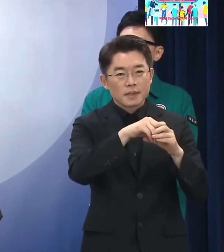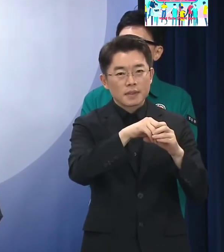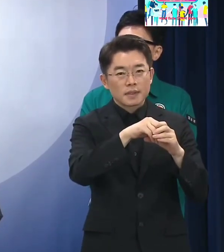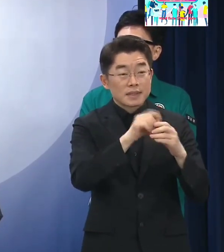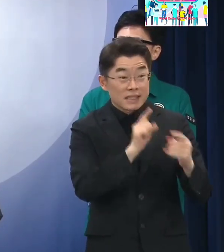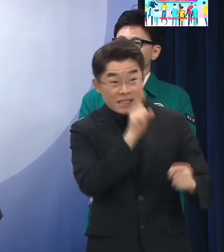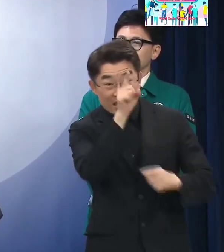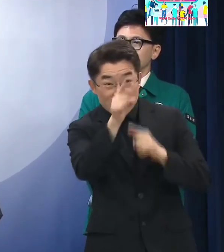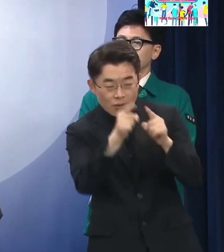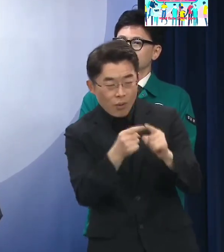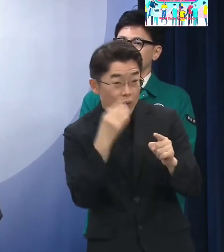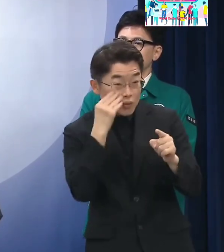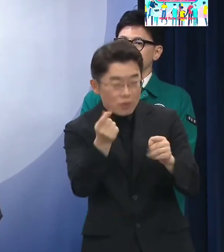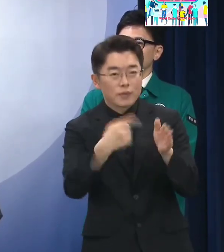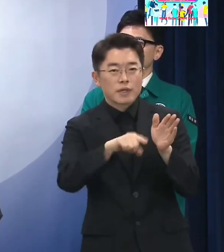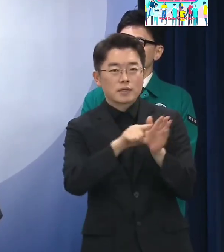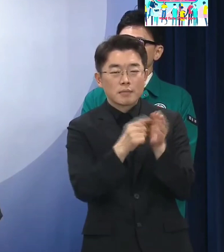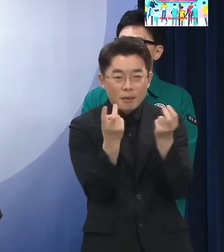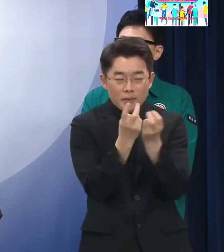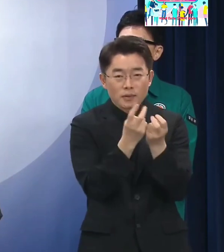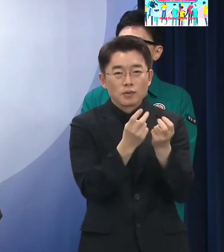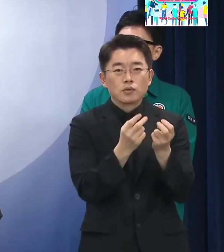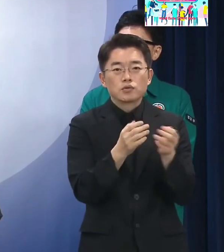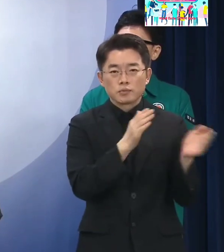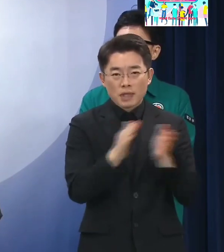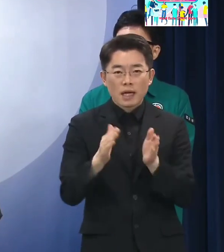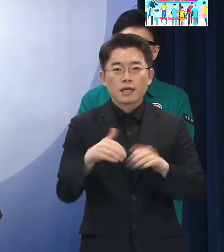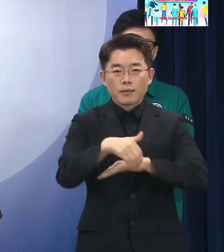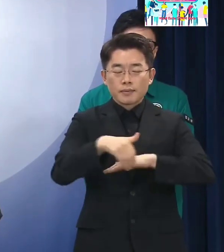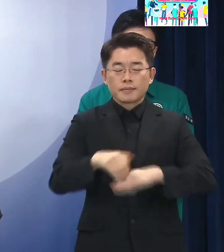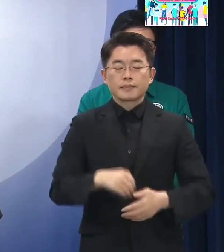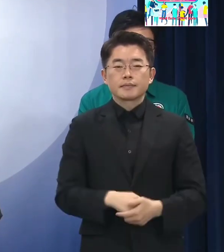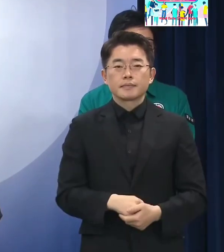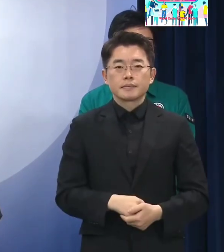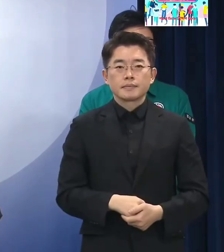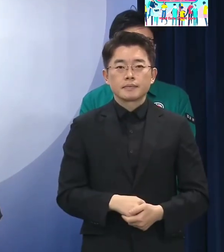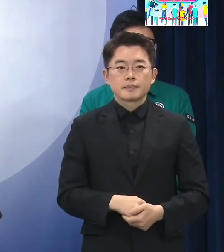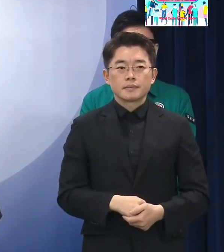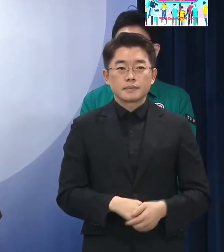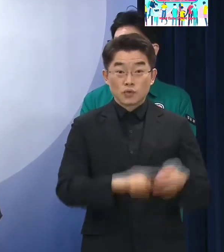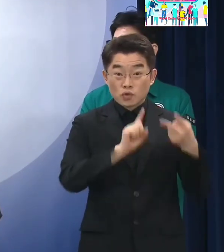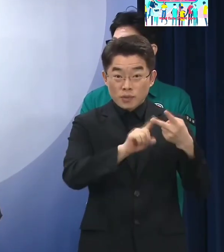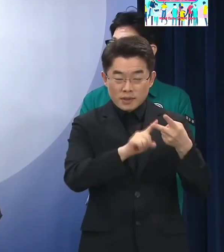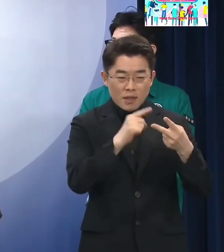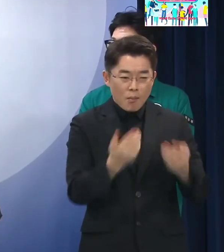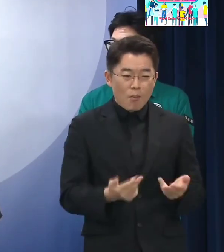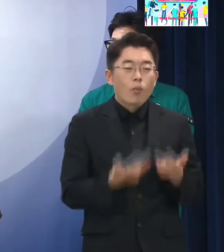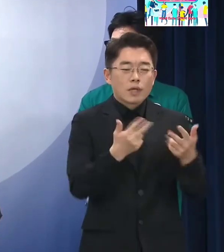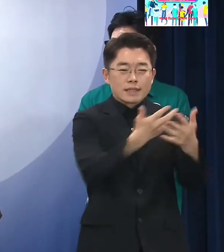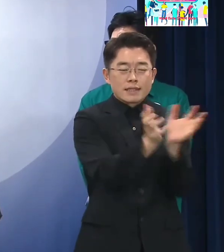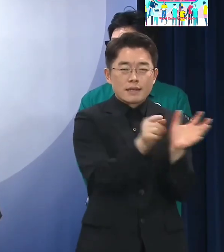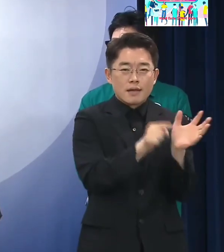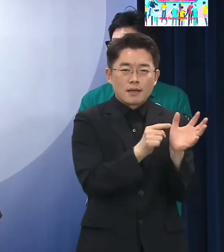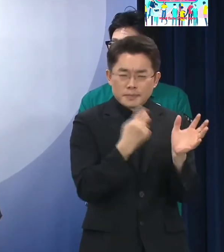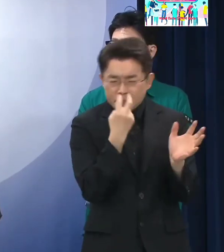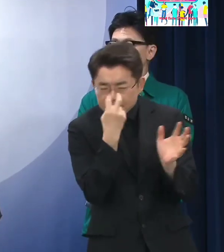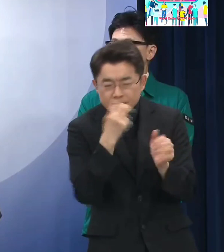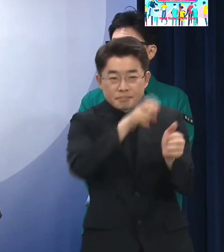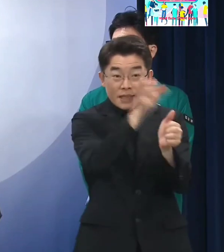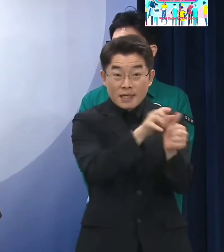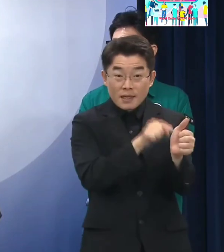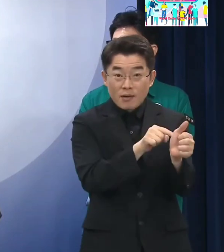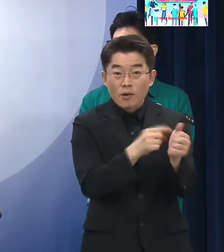지금부터 만들어 나갈 준비를 해야 되는 거고요 그다음에 두 번째 물어보신 자율 방범대 관련해서는 지난